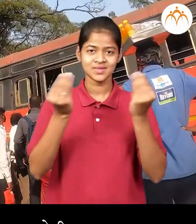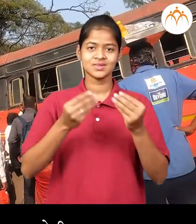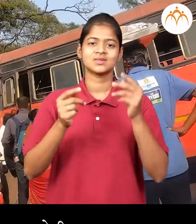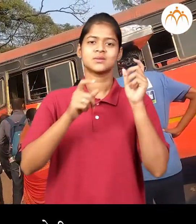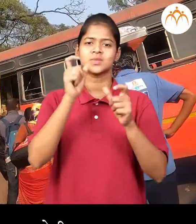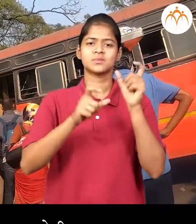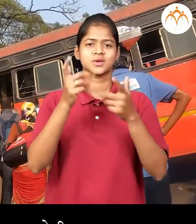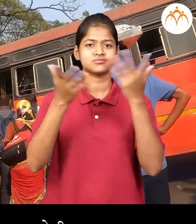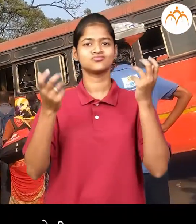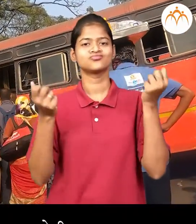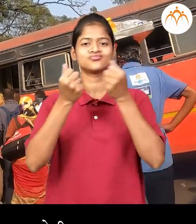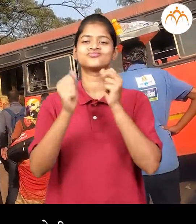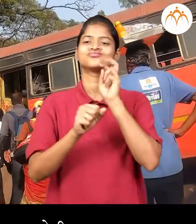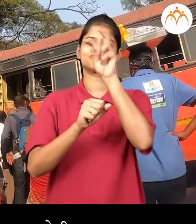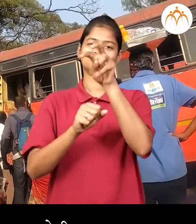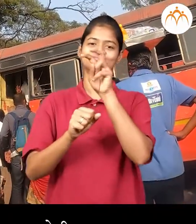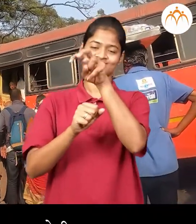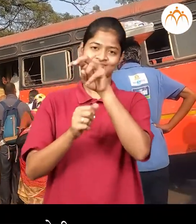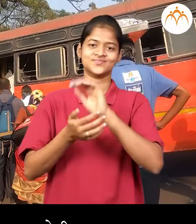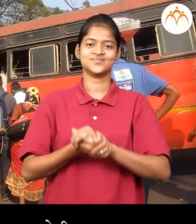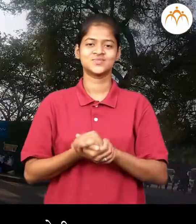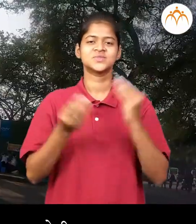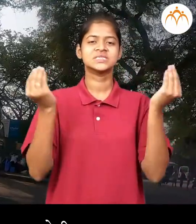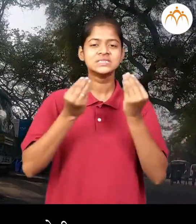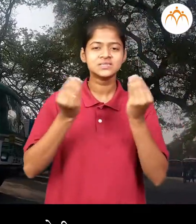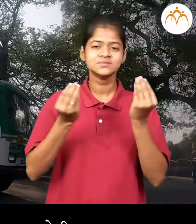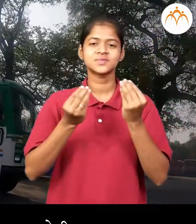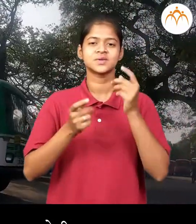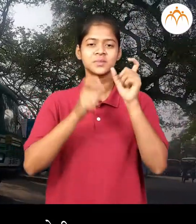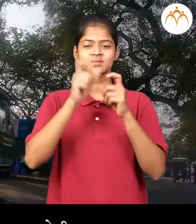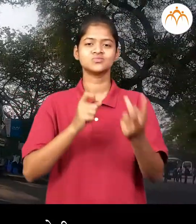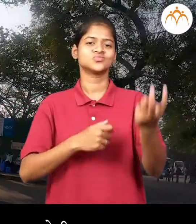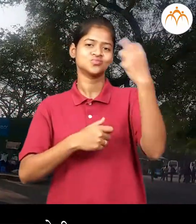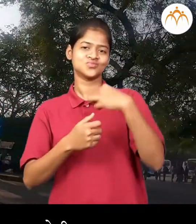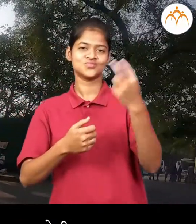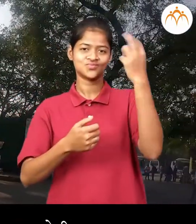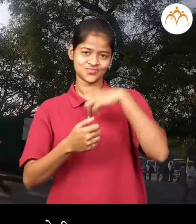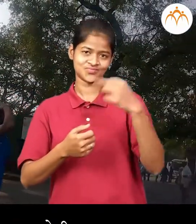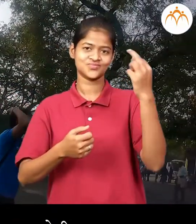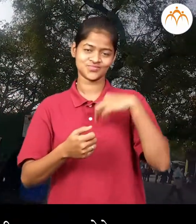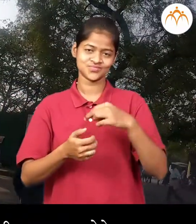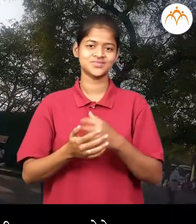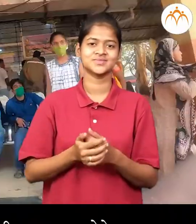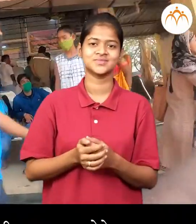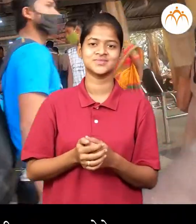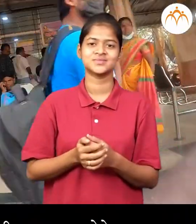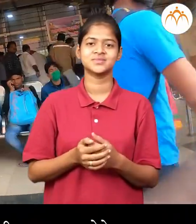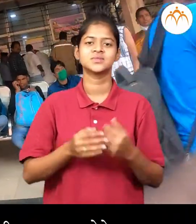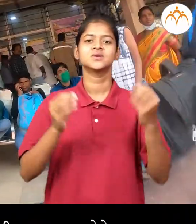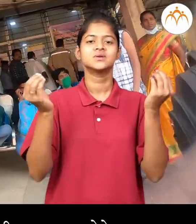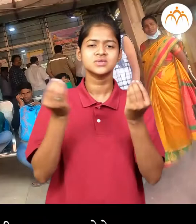बस मधे चड़त होती काही मानस बस मधुन उत्रत होती काही जन